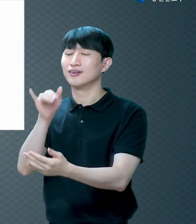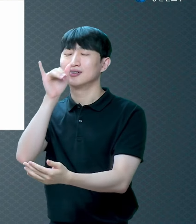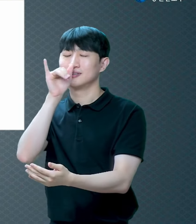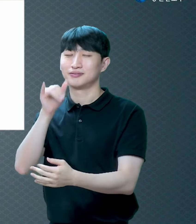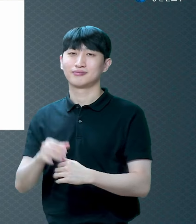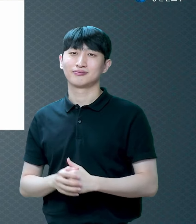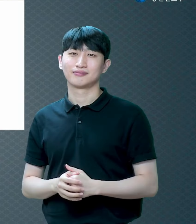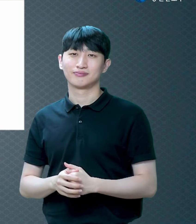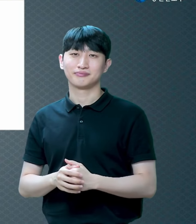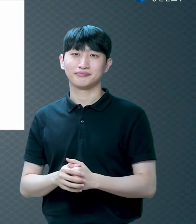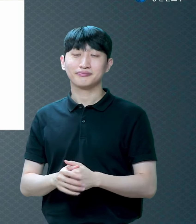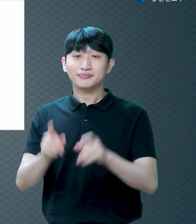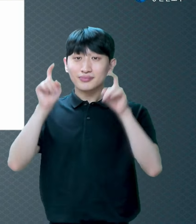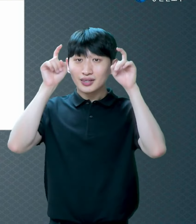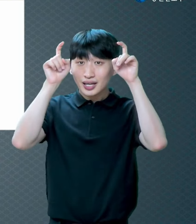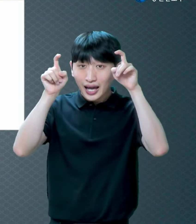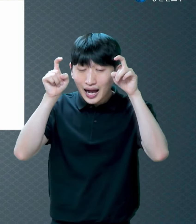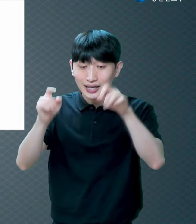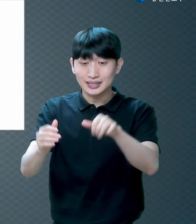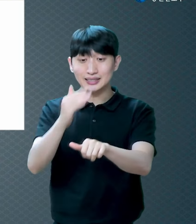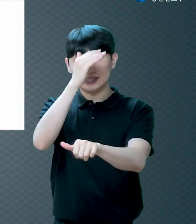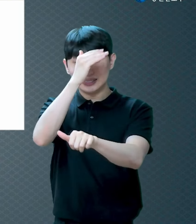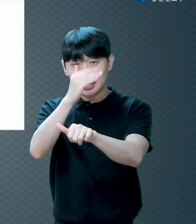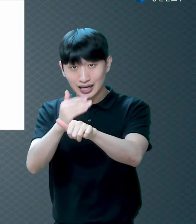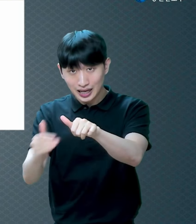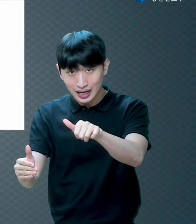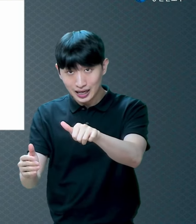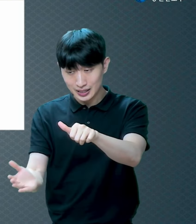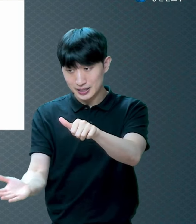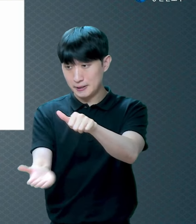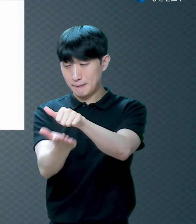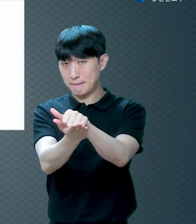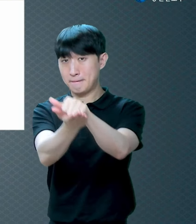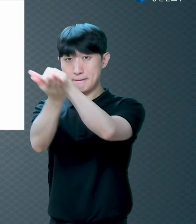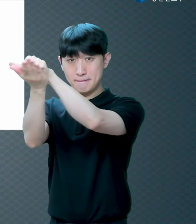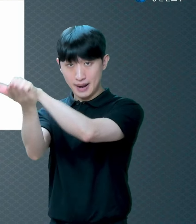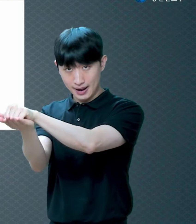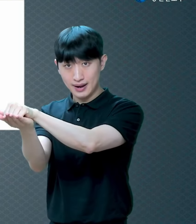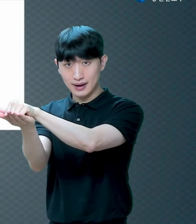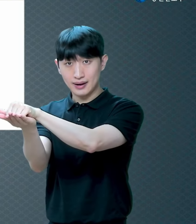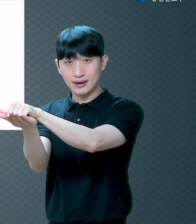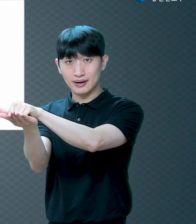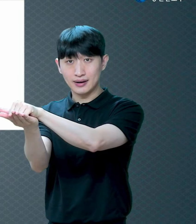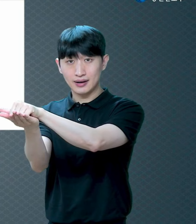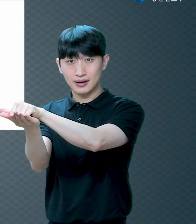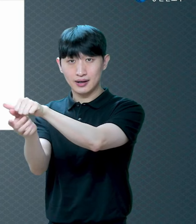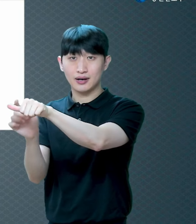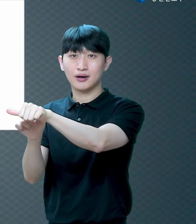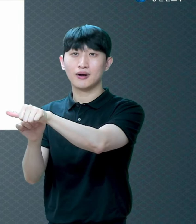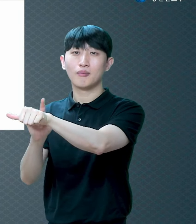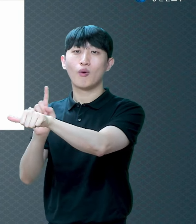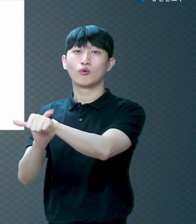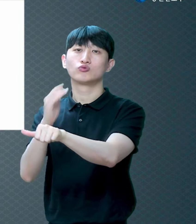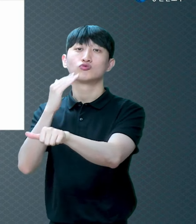양을 잡아서 죽여서 재단에 올려놨죠? 죽음이 있어요